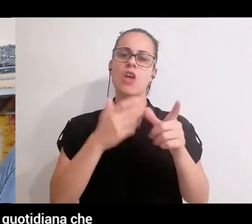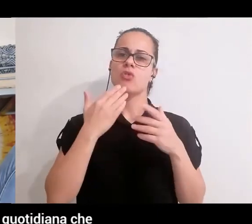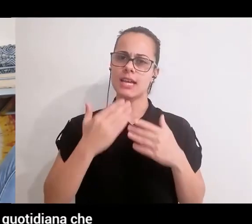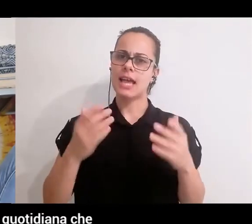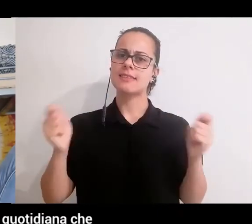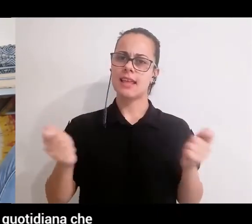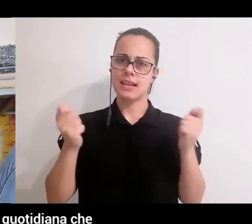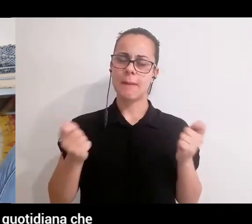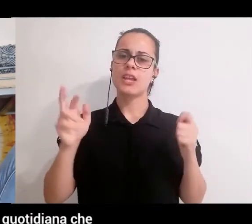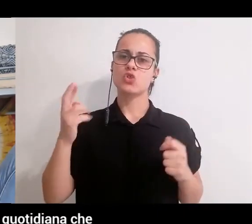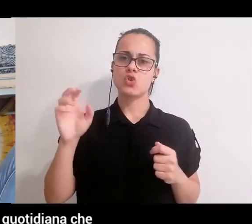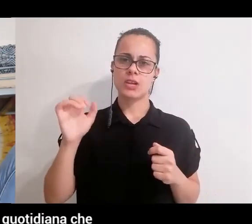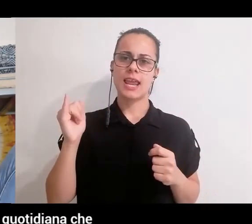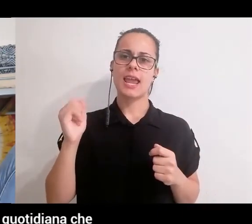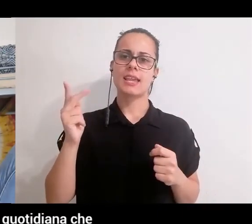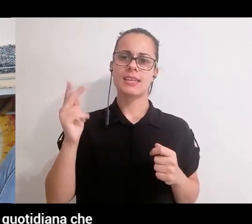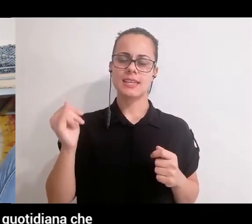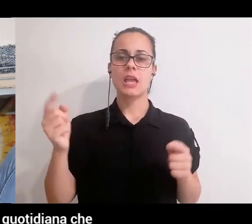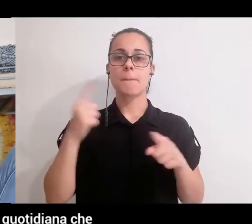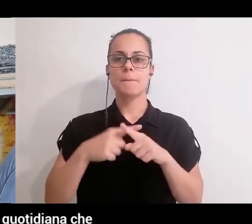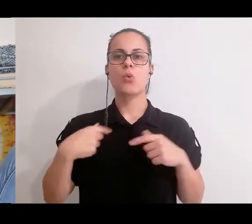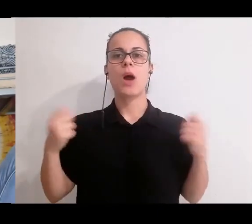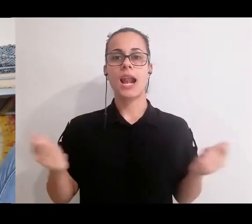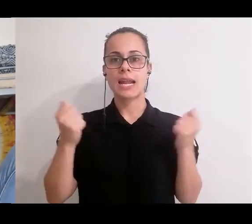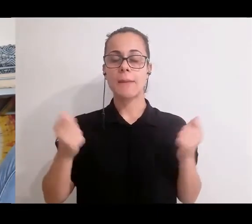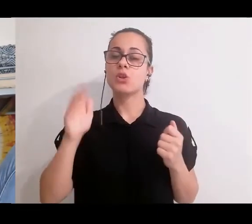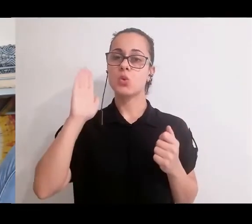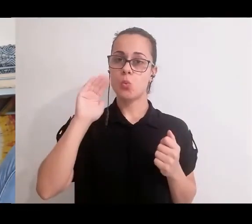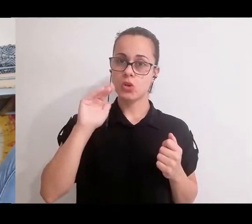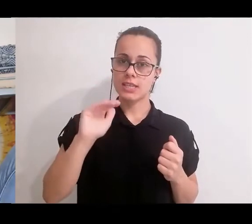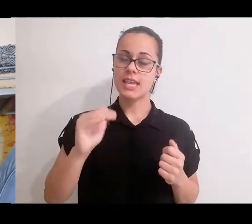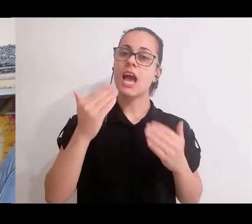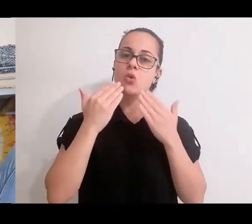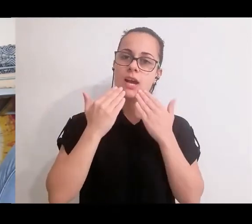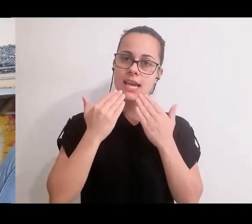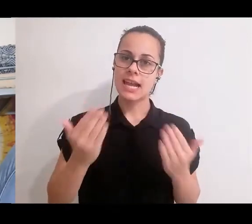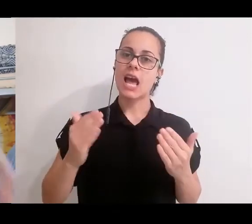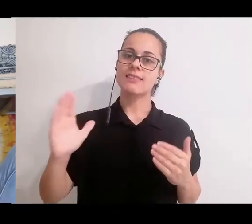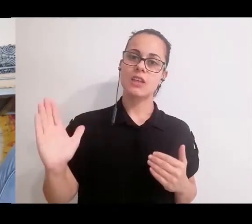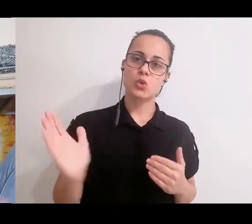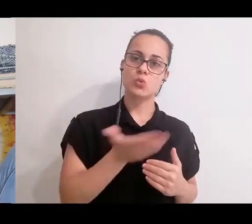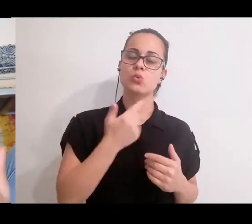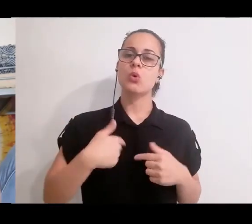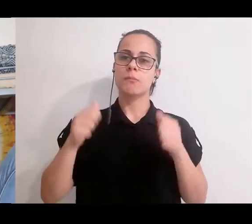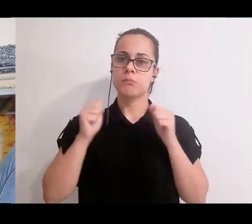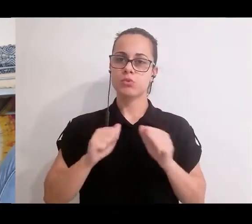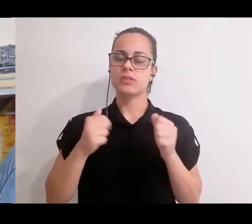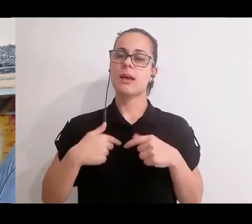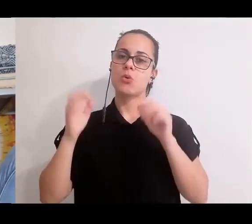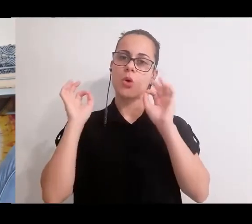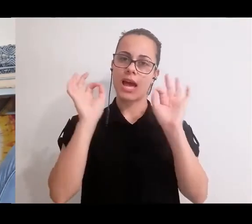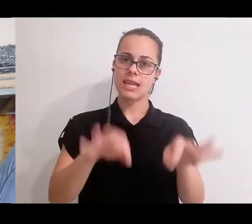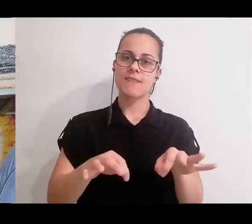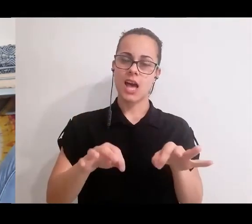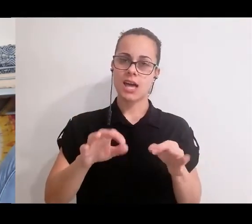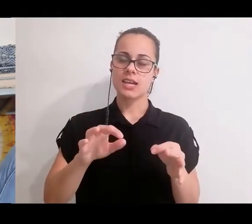reiki ma poi la nostra pratica singola quotidiana che ci fa diventare che ci porta più che diventare che ci